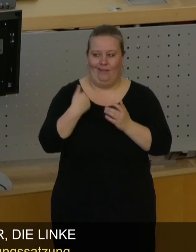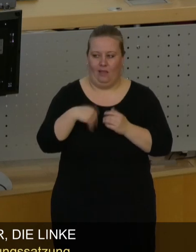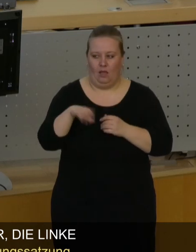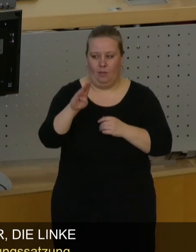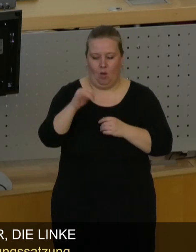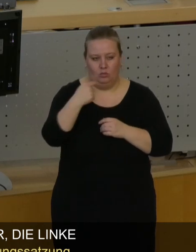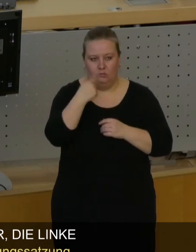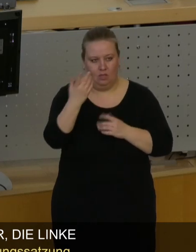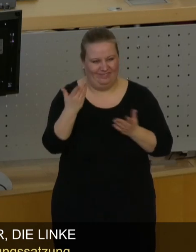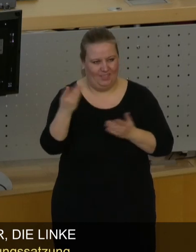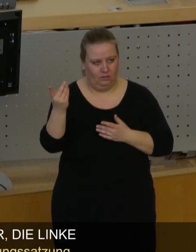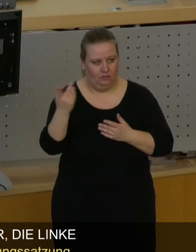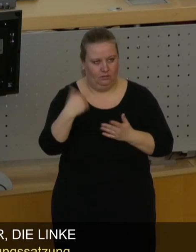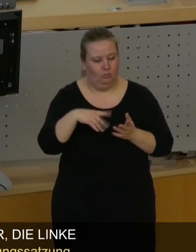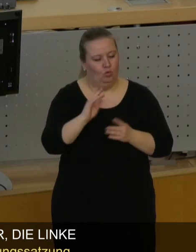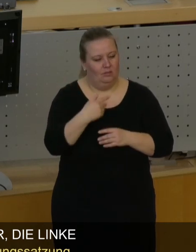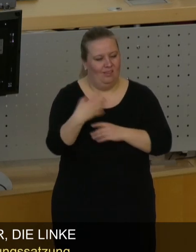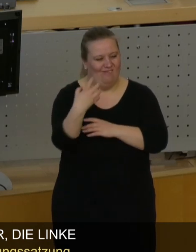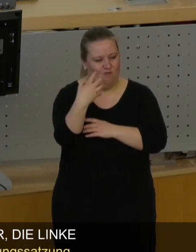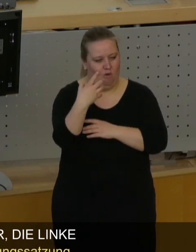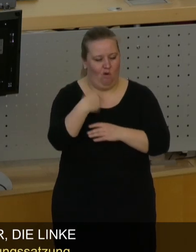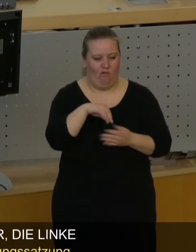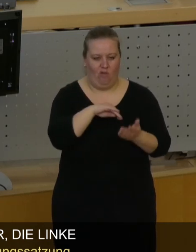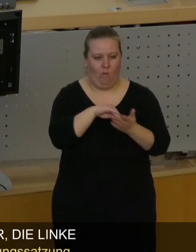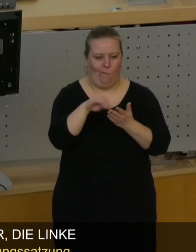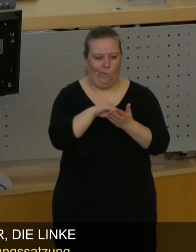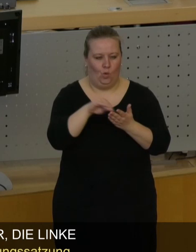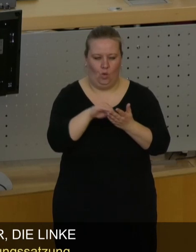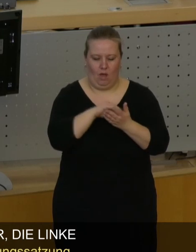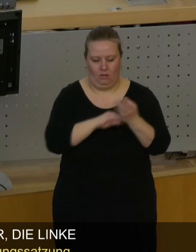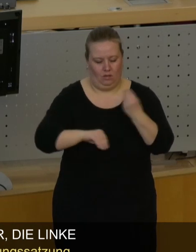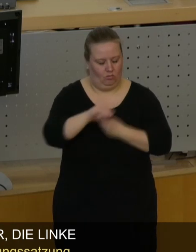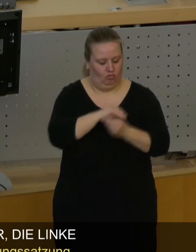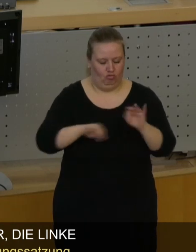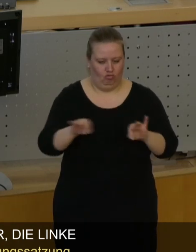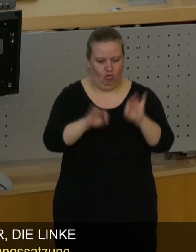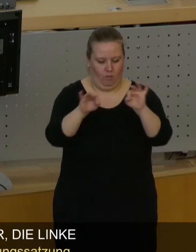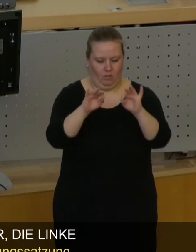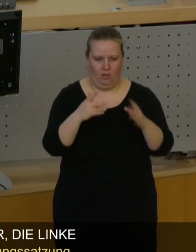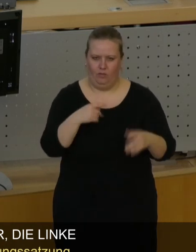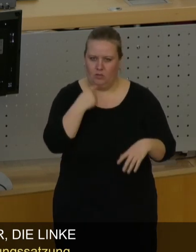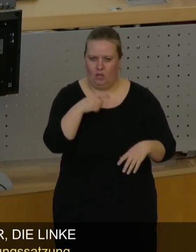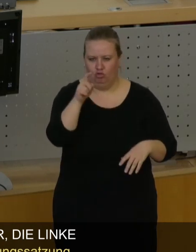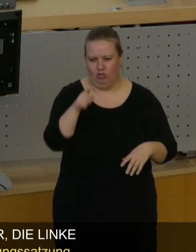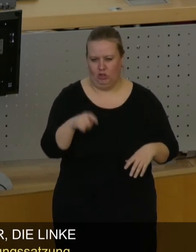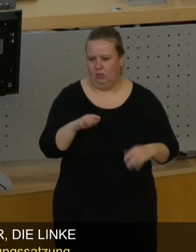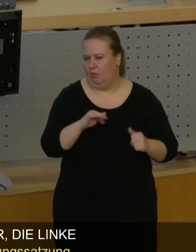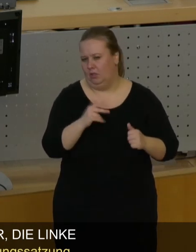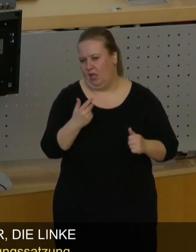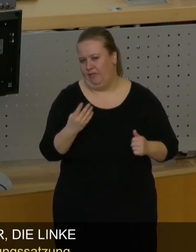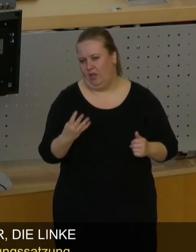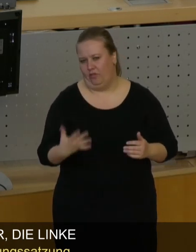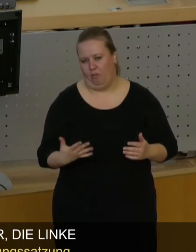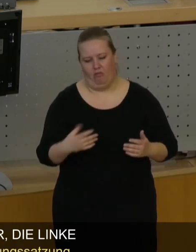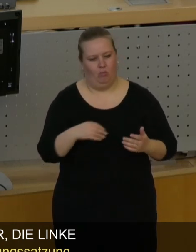sagte, nämlich den Vorwurf der Bürokratie. Sie haben, glaube ich, ich Strichliste gemacht, es waren drei- oder vier- oder